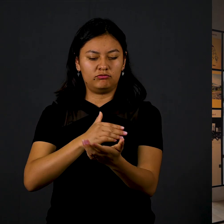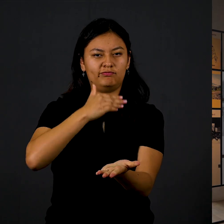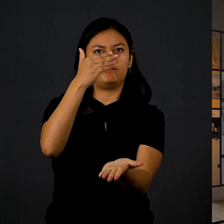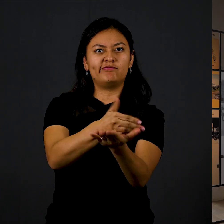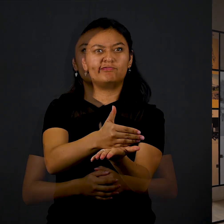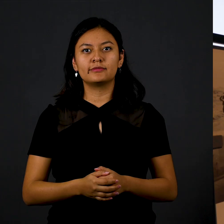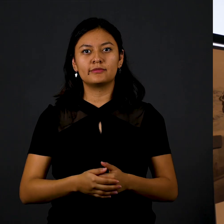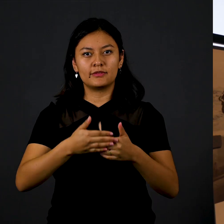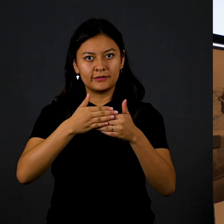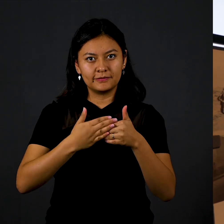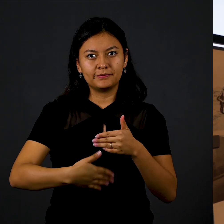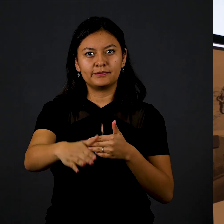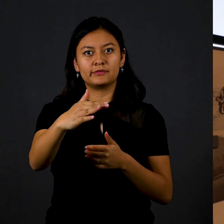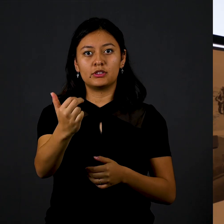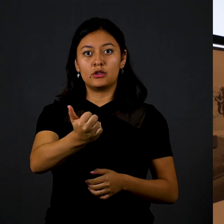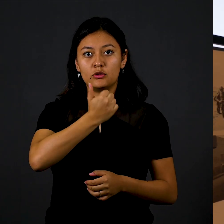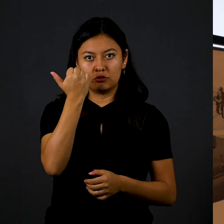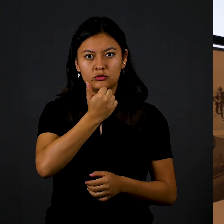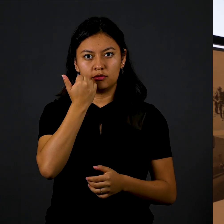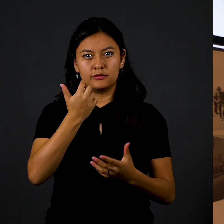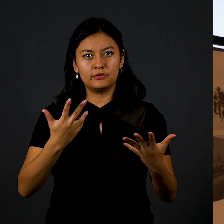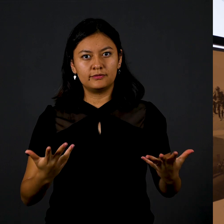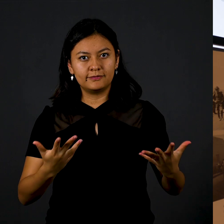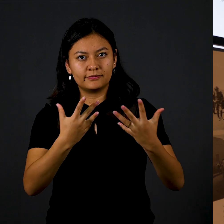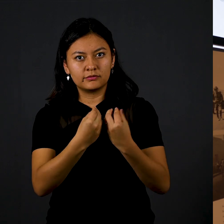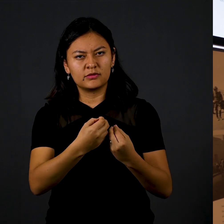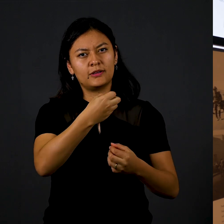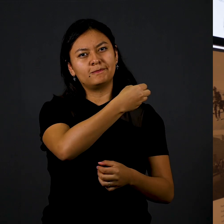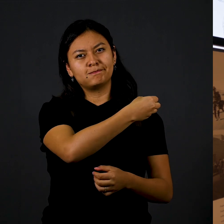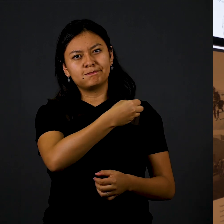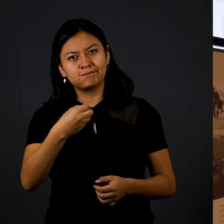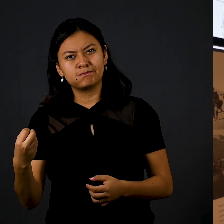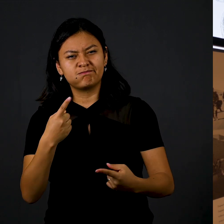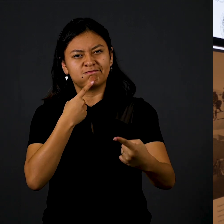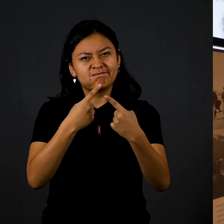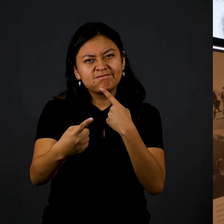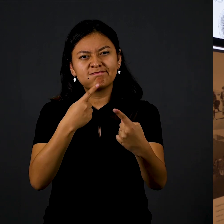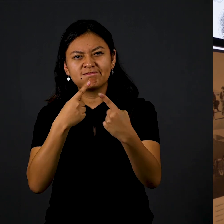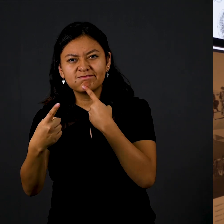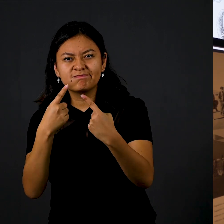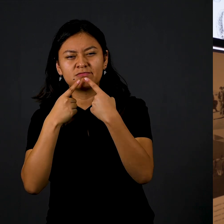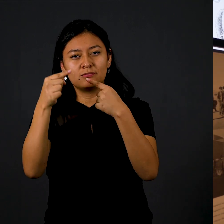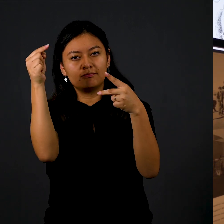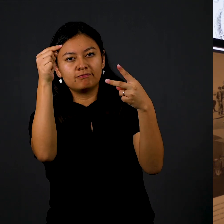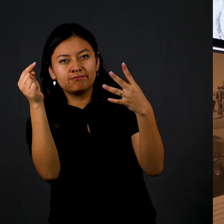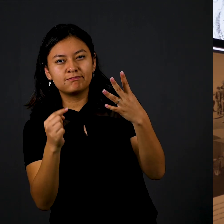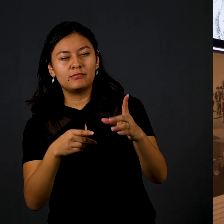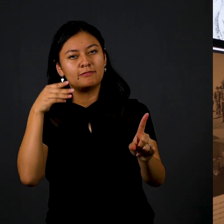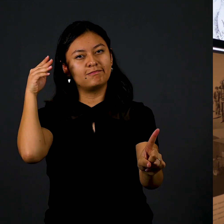A partir de ello, los estudiantes se organizan para construir objetivos y demandas sociales.